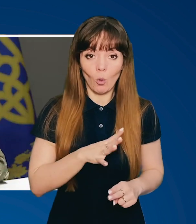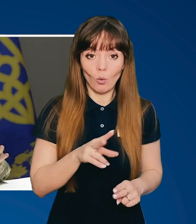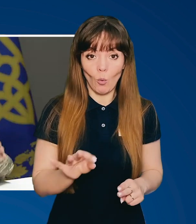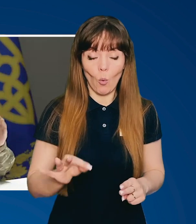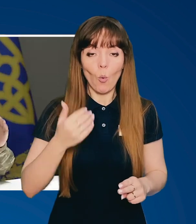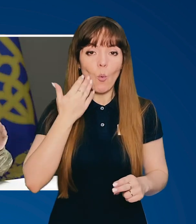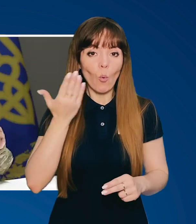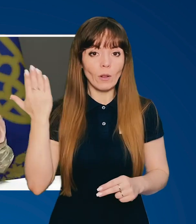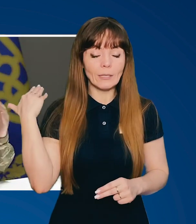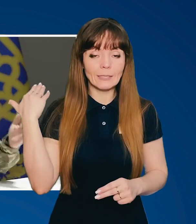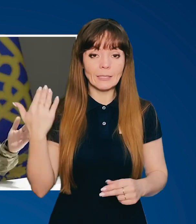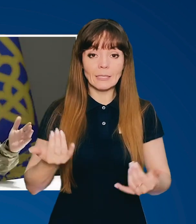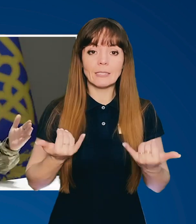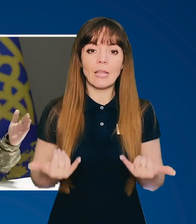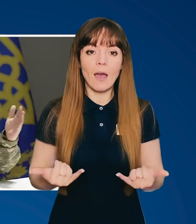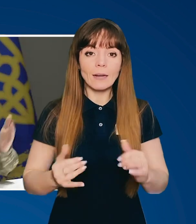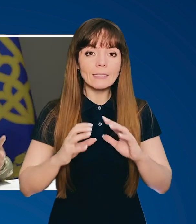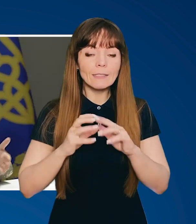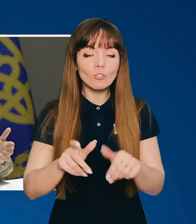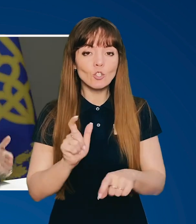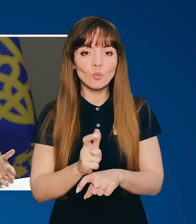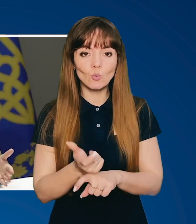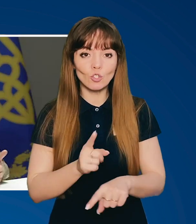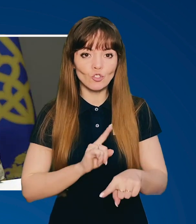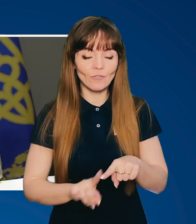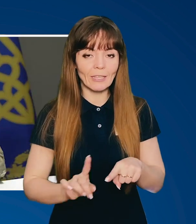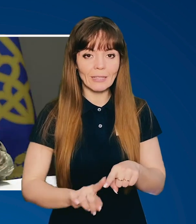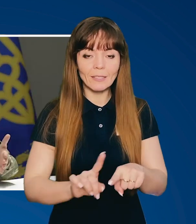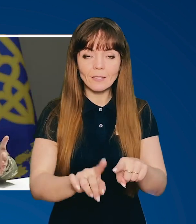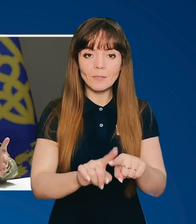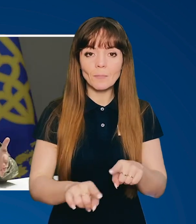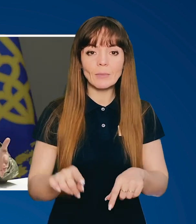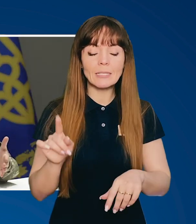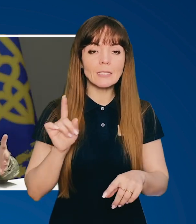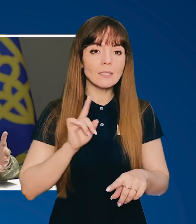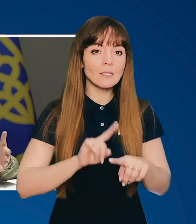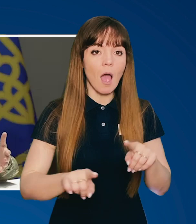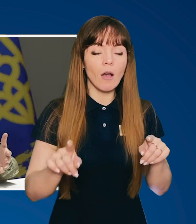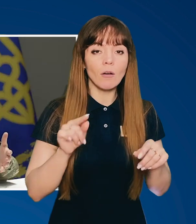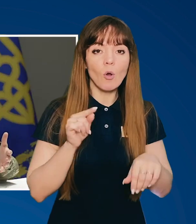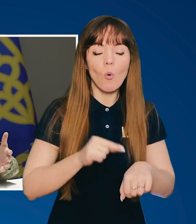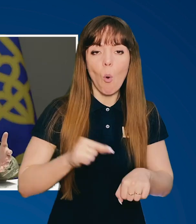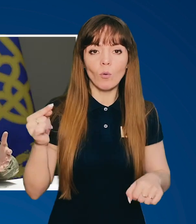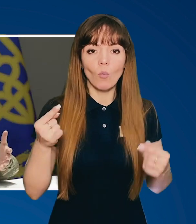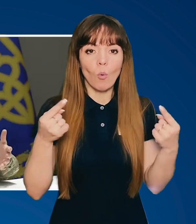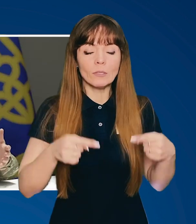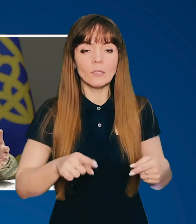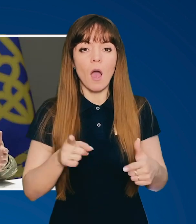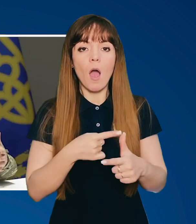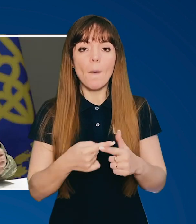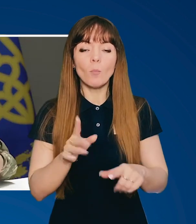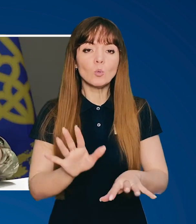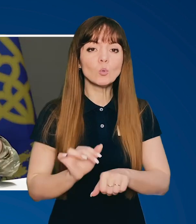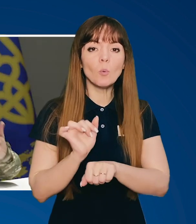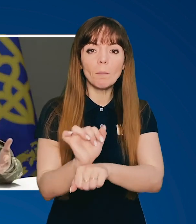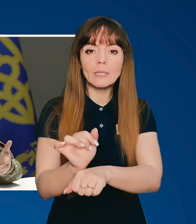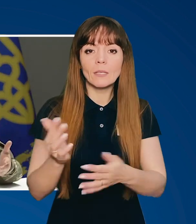колись. Зараз світ дуже швидкий. Загострення або зупинення